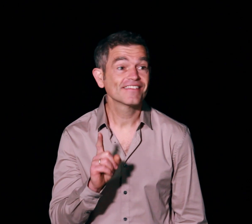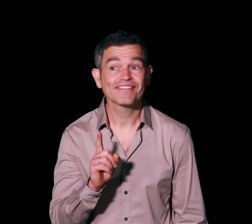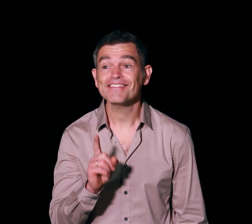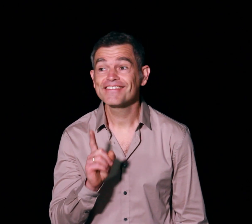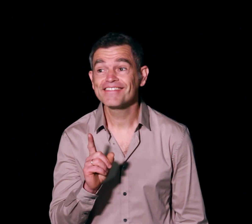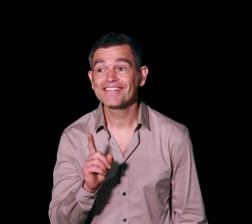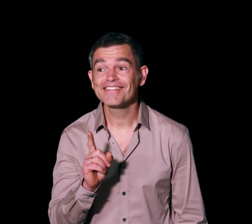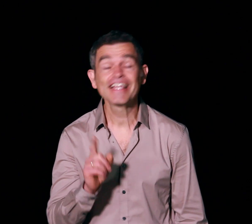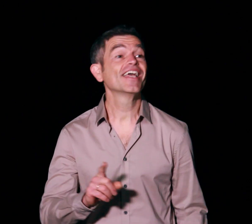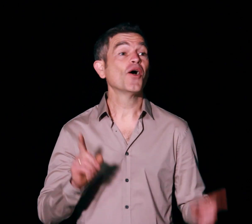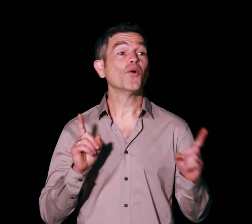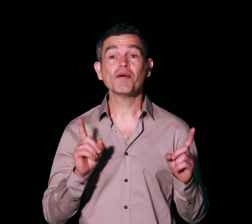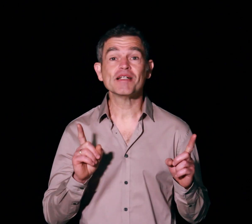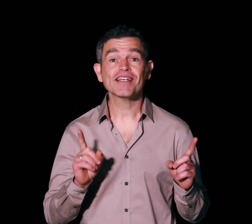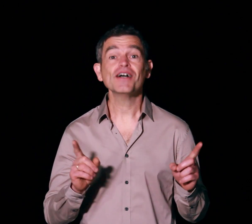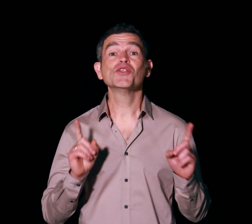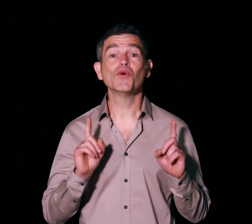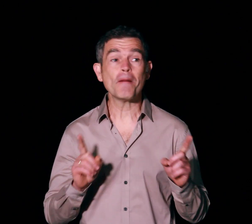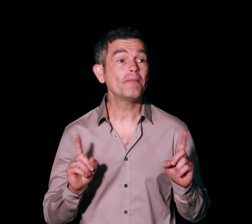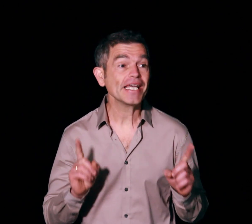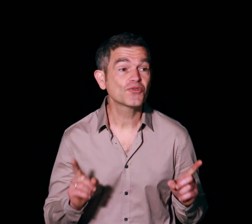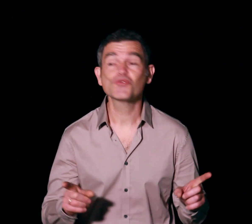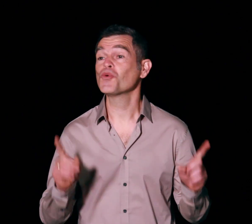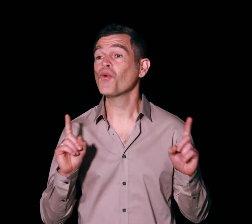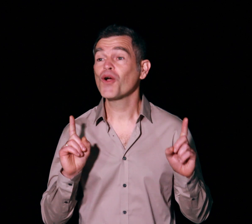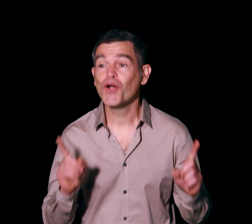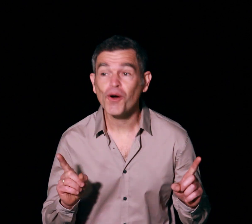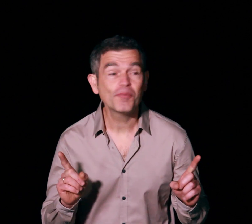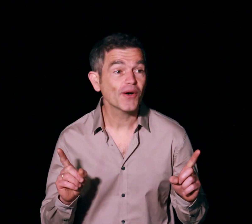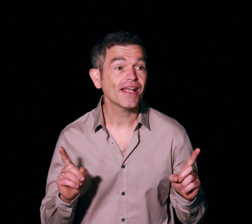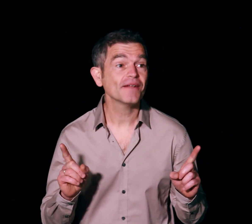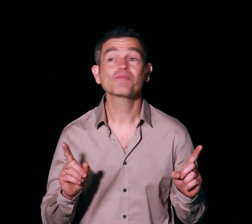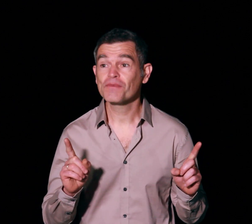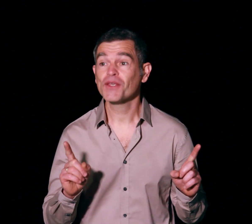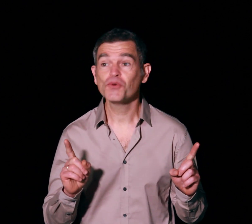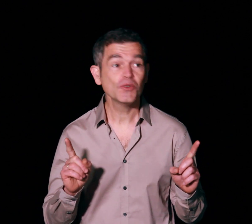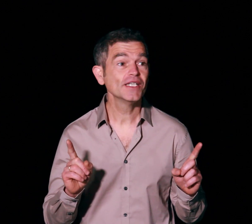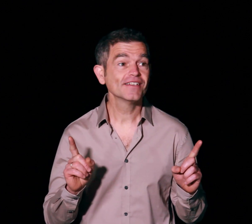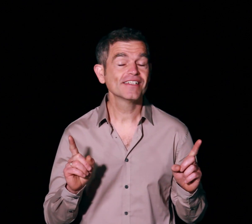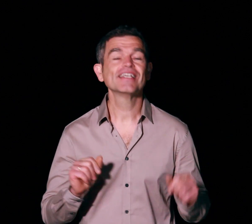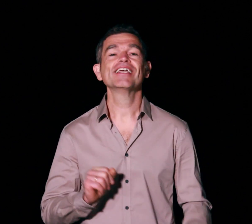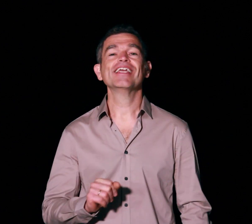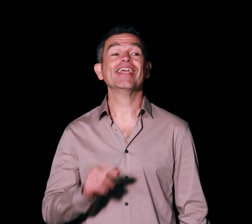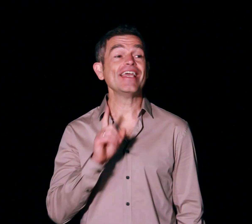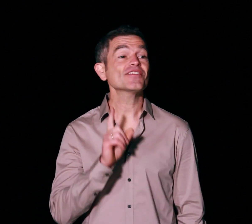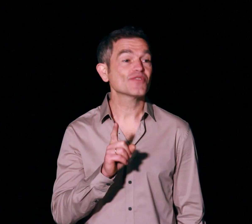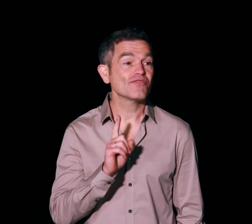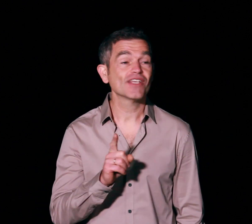On appelle ça de la percussion corporelle, oui, oui. Et est-ce que ça vous